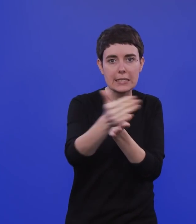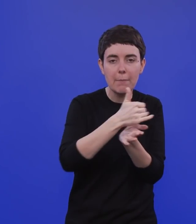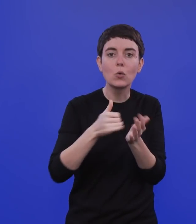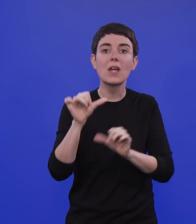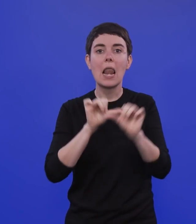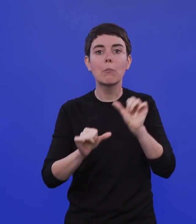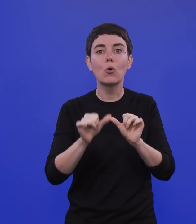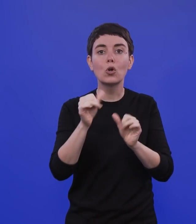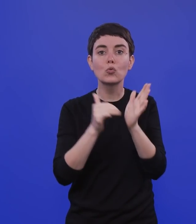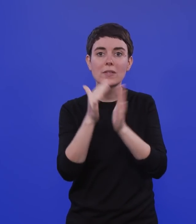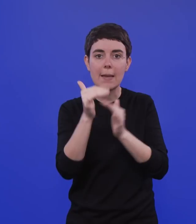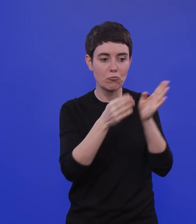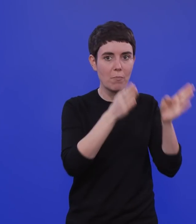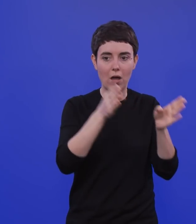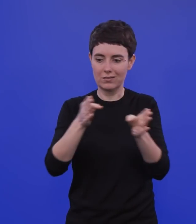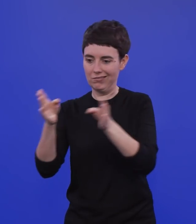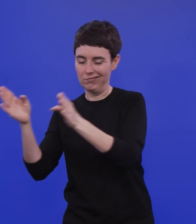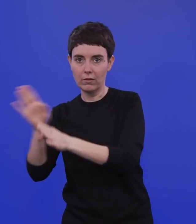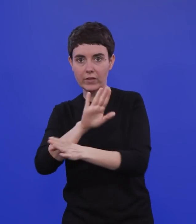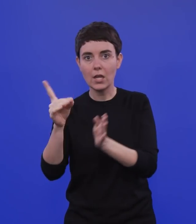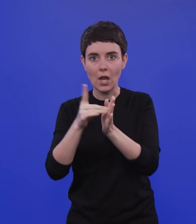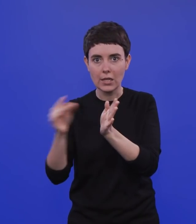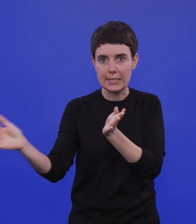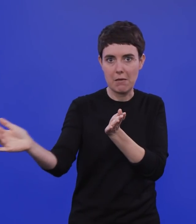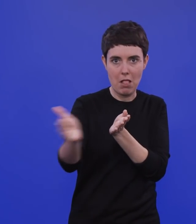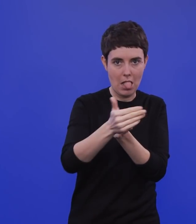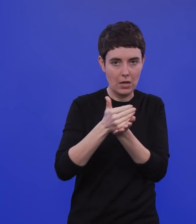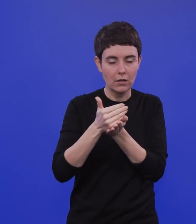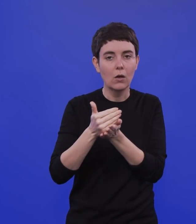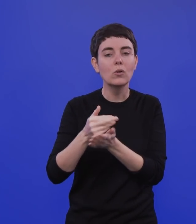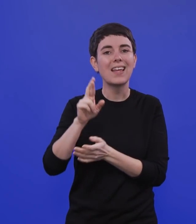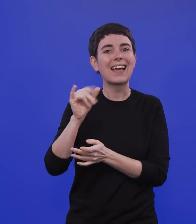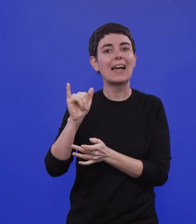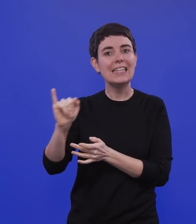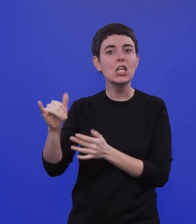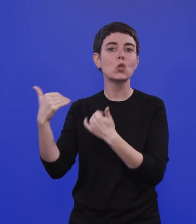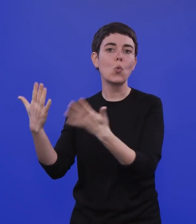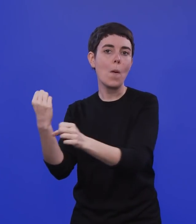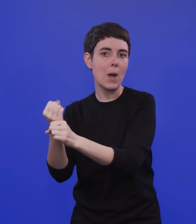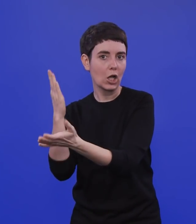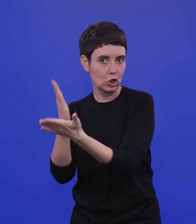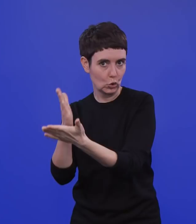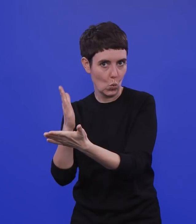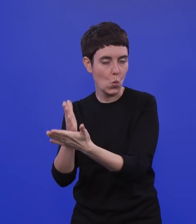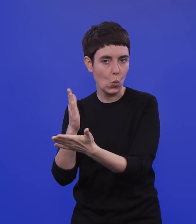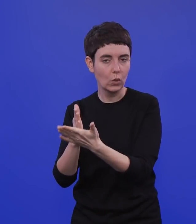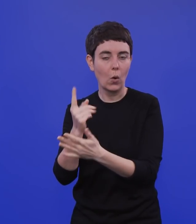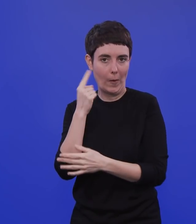befragt und das zusammenführt. Und das wird das RKI machen. Also das RKI ist jetzt schon dabei, das zusammenzuführen. Das ist auch die Aufgabe des